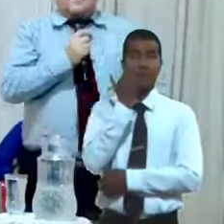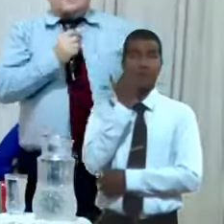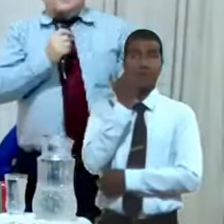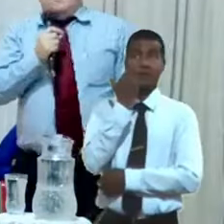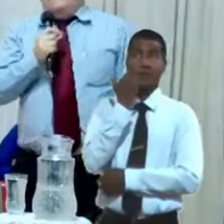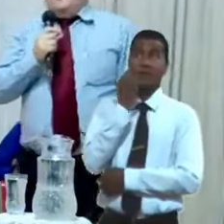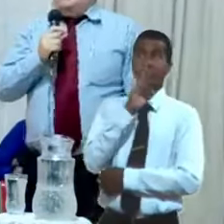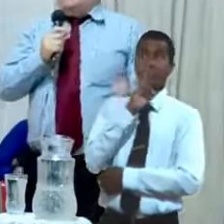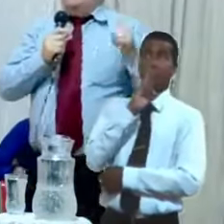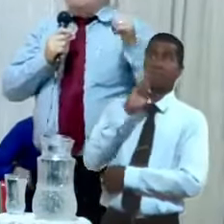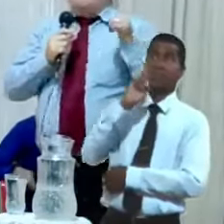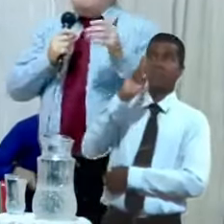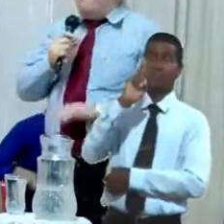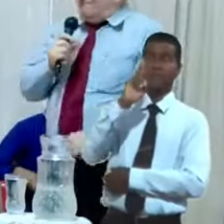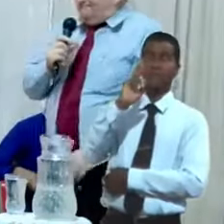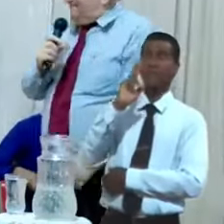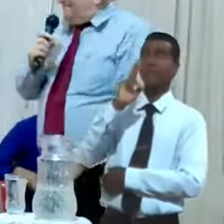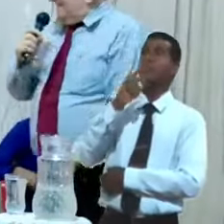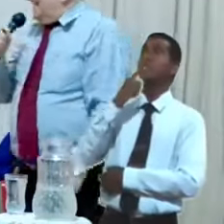La mujer dijo,